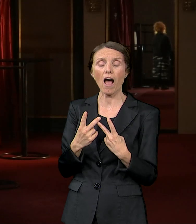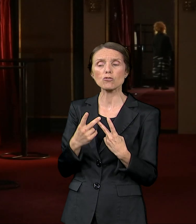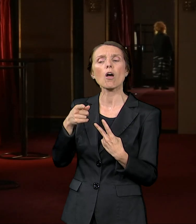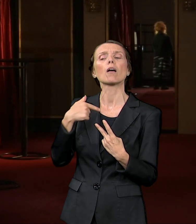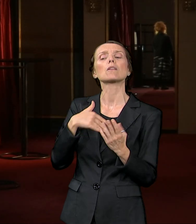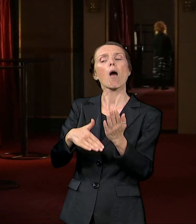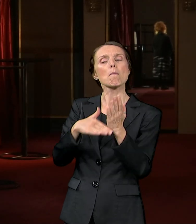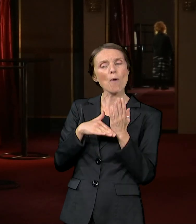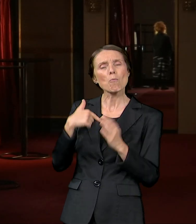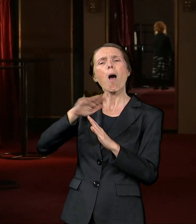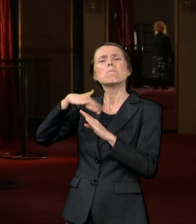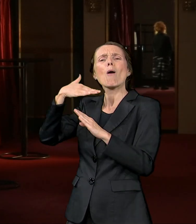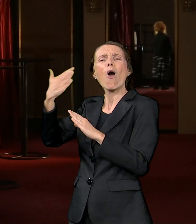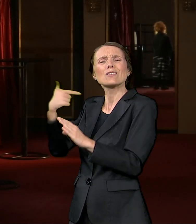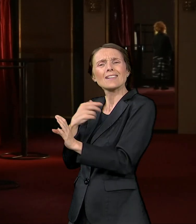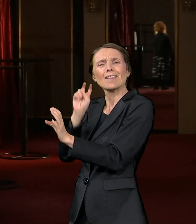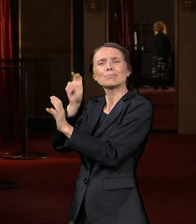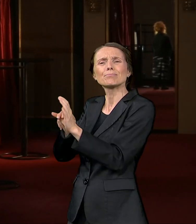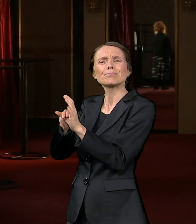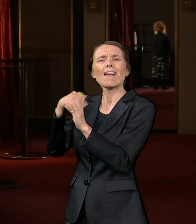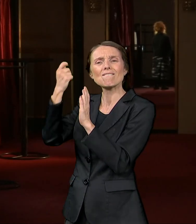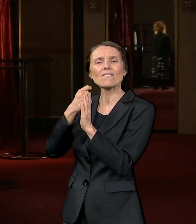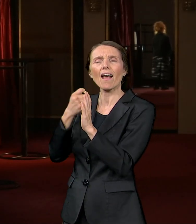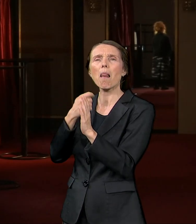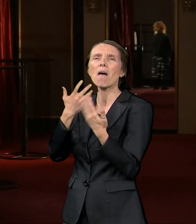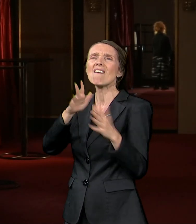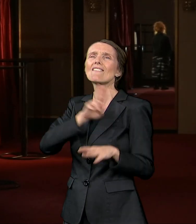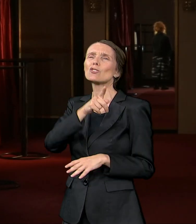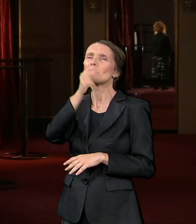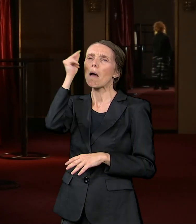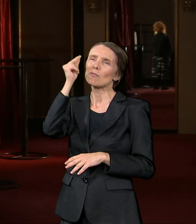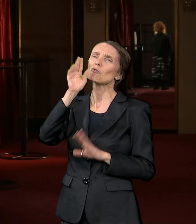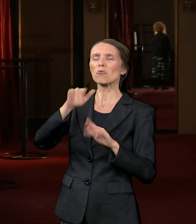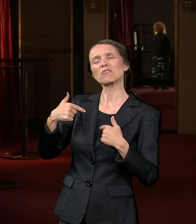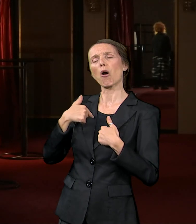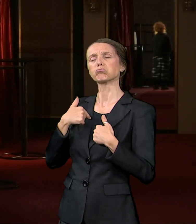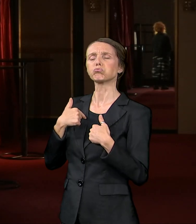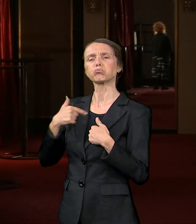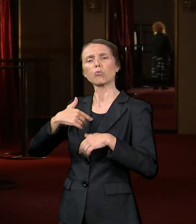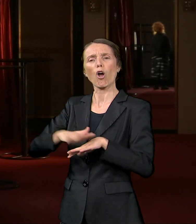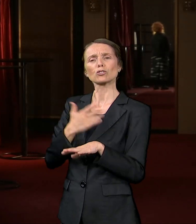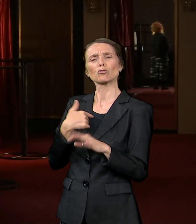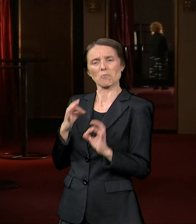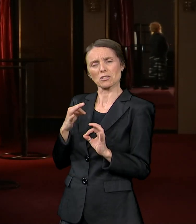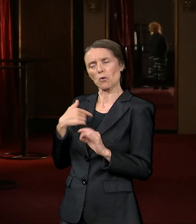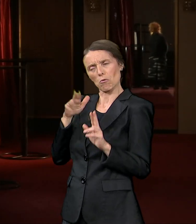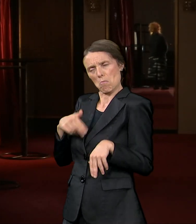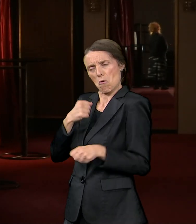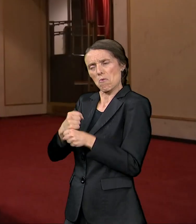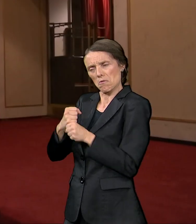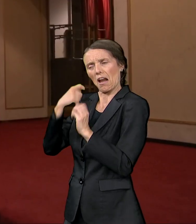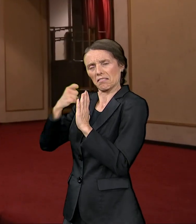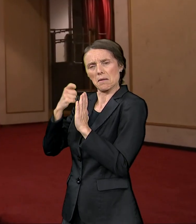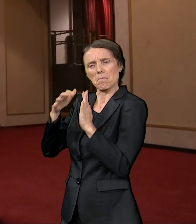radu na filmskim projektima da bezbojazni i smelo ulazim u te projekte i da budem sigurna da ću ja to dobro